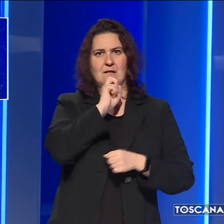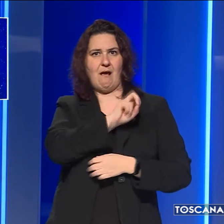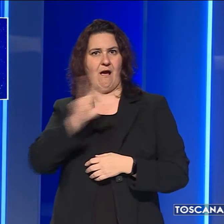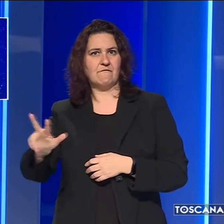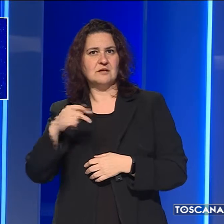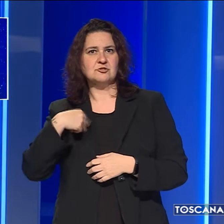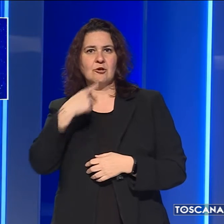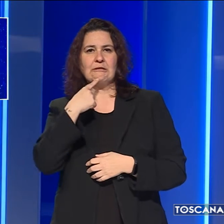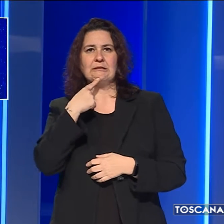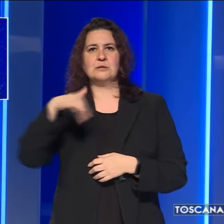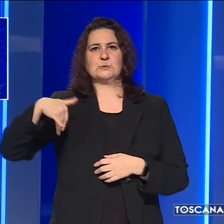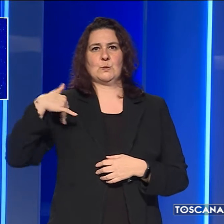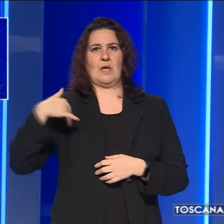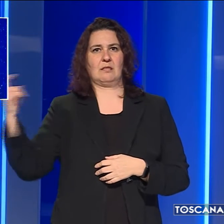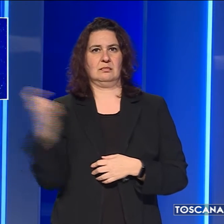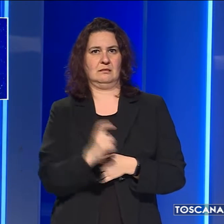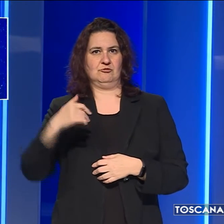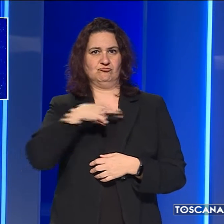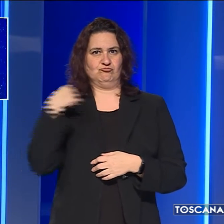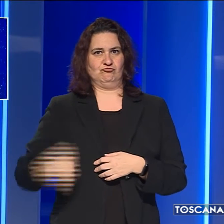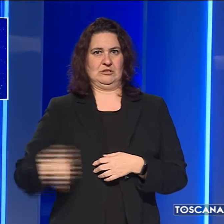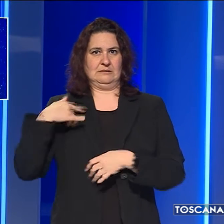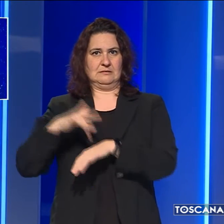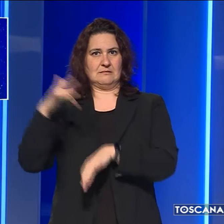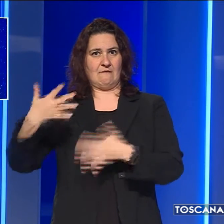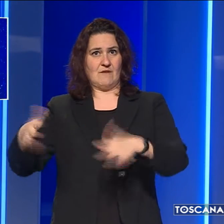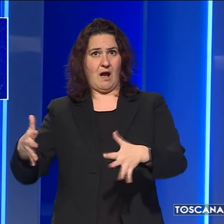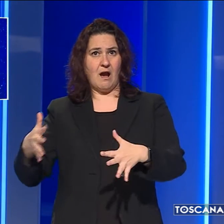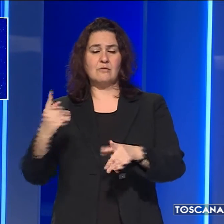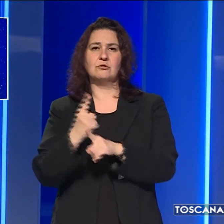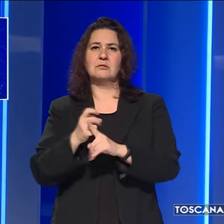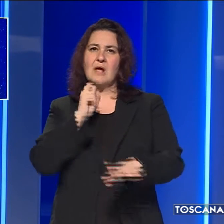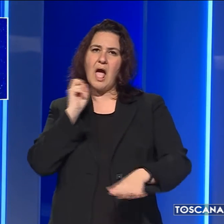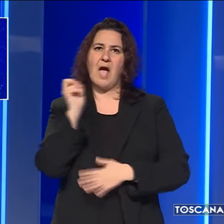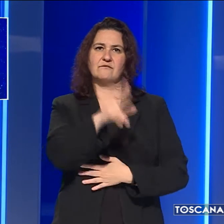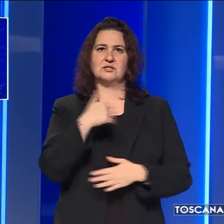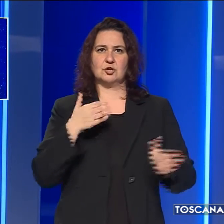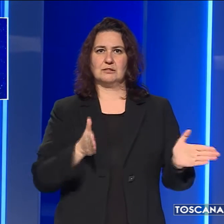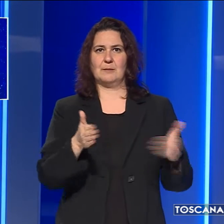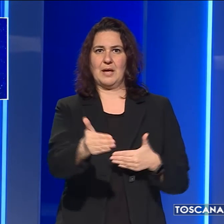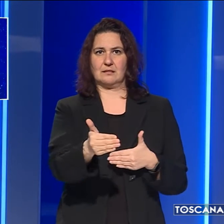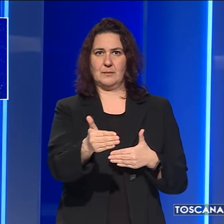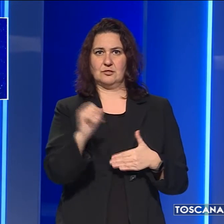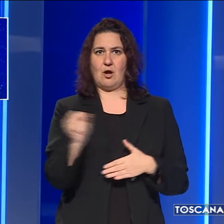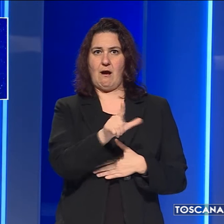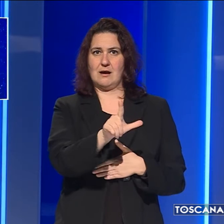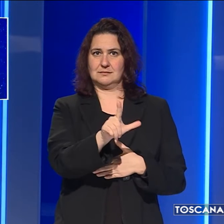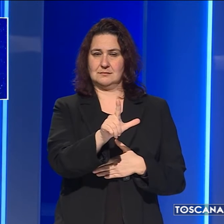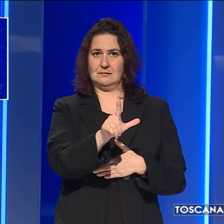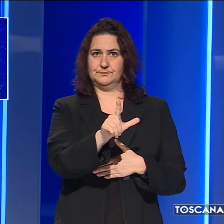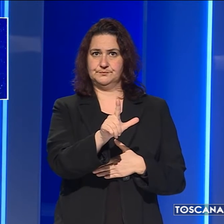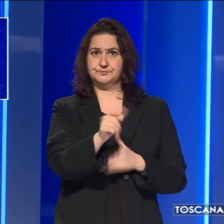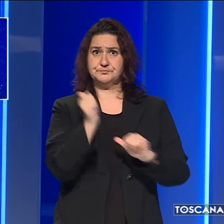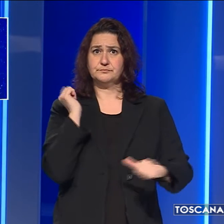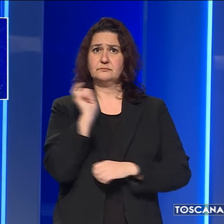studenti provenienti dalla Cina, lo comunichi al Dipartimento Prevenzione della ASL che si